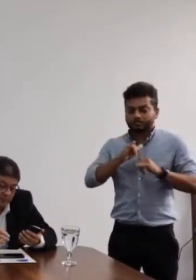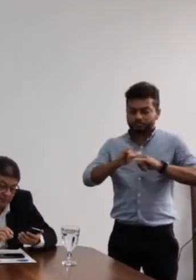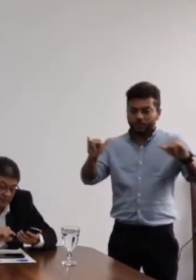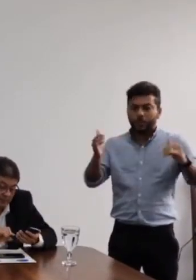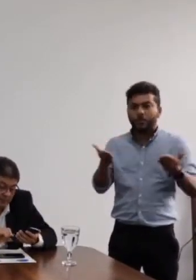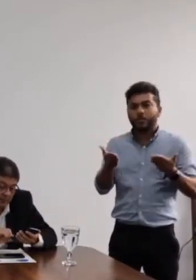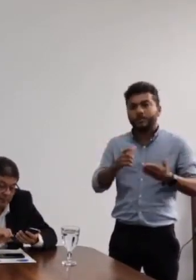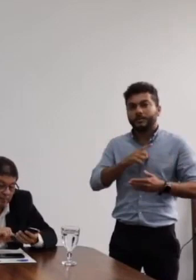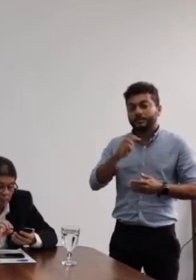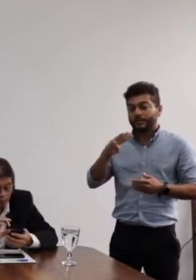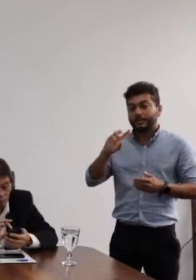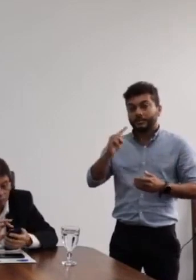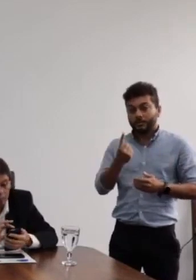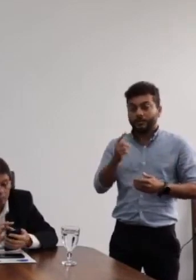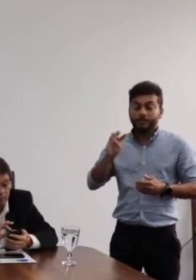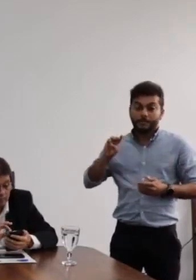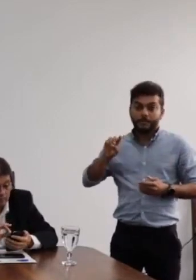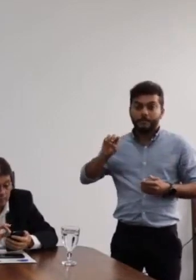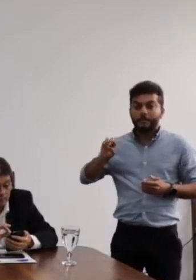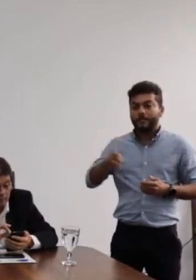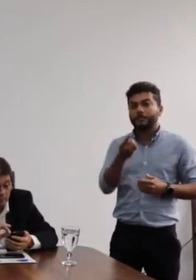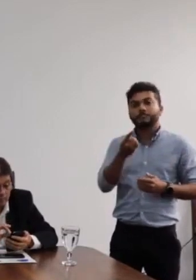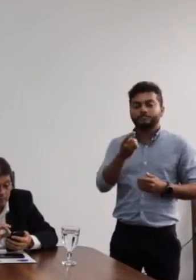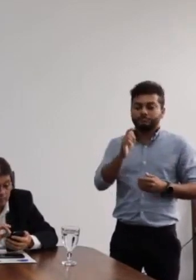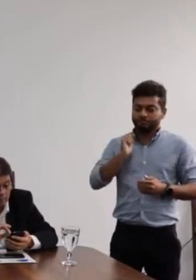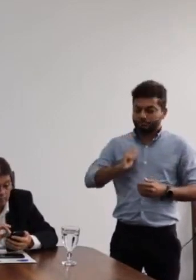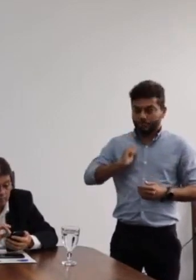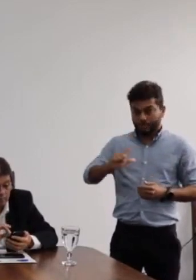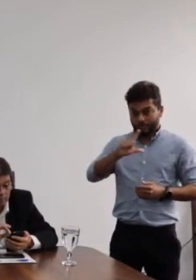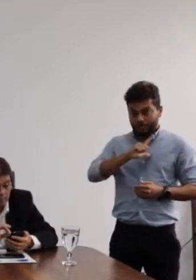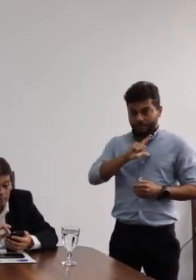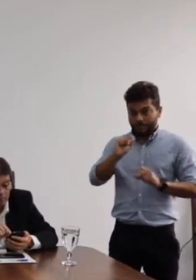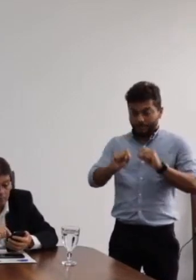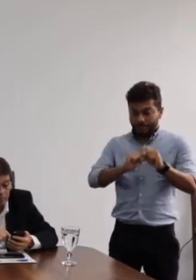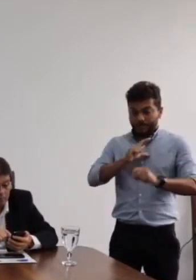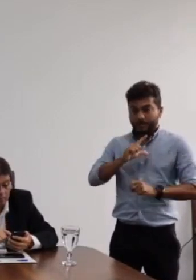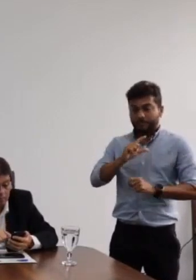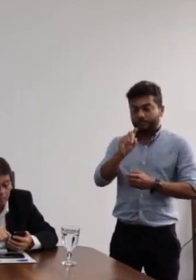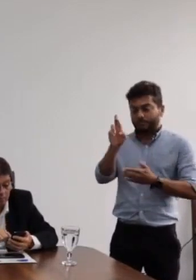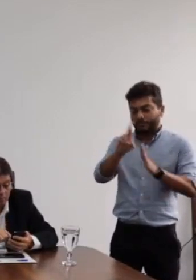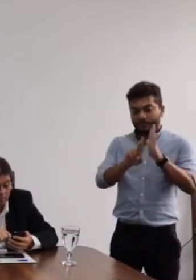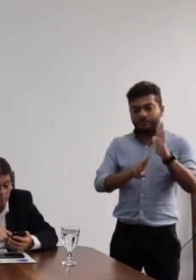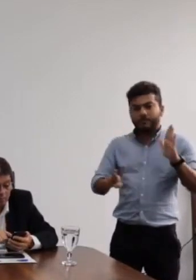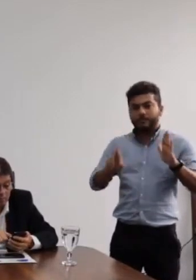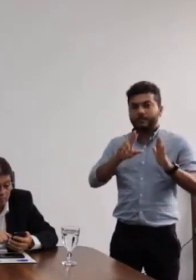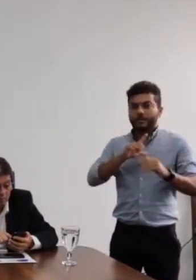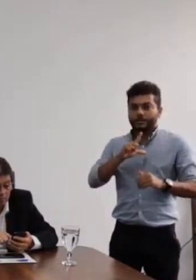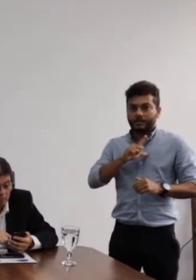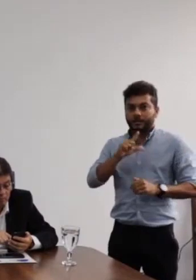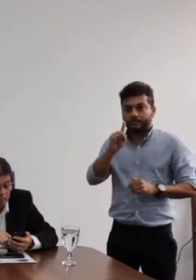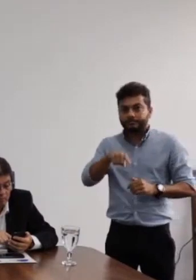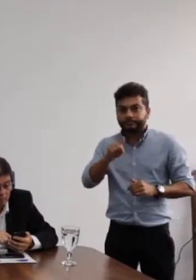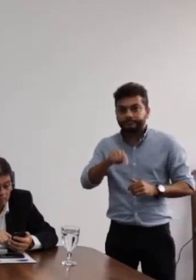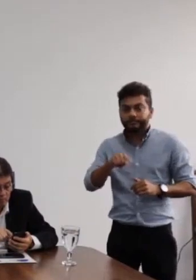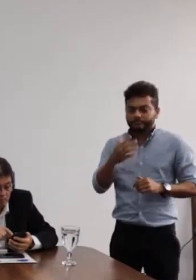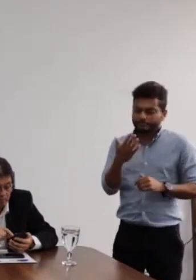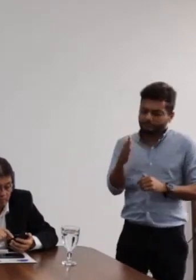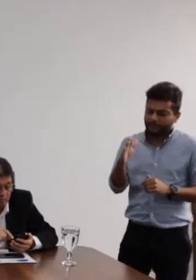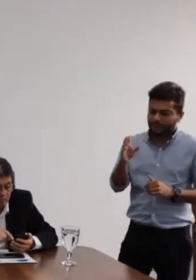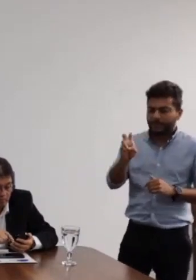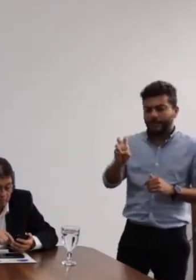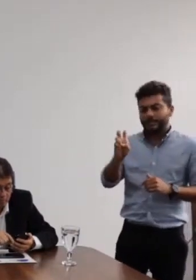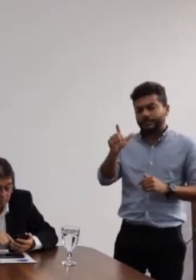31 mil bolsas. Dessas 31 mil bolsas, a UFRB fica com aproximadamente 550